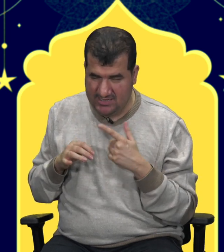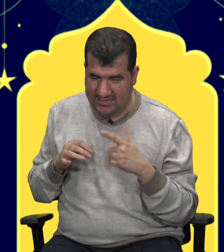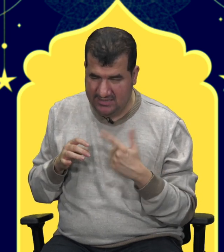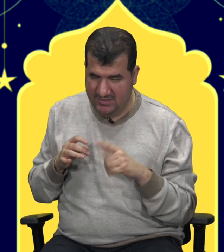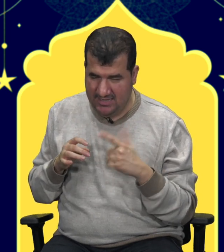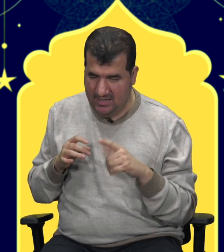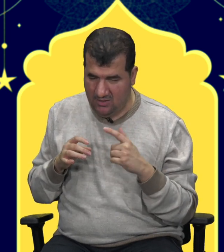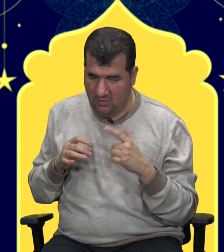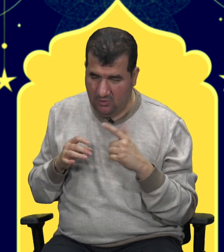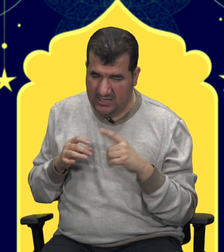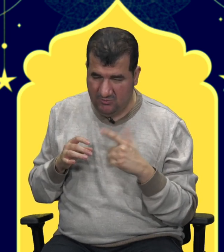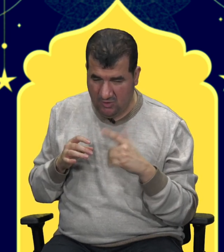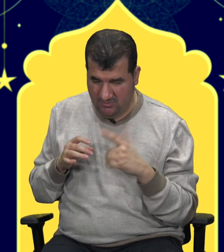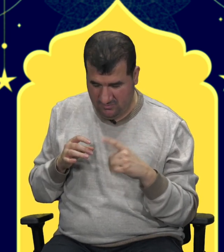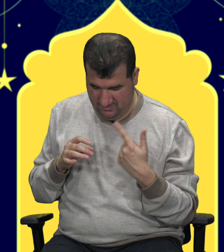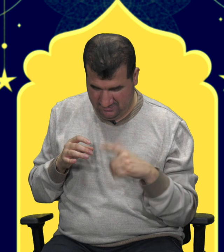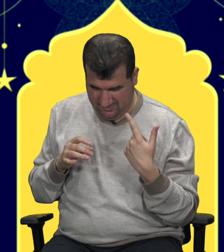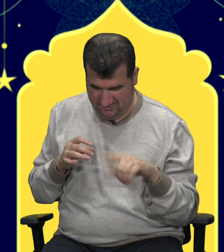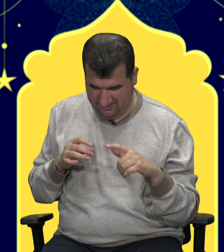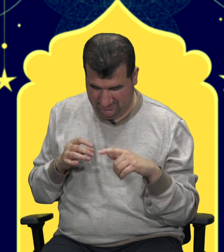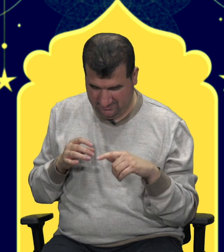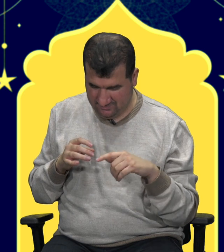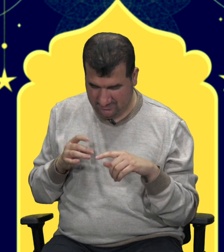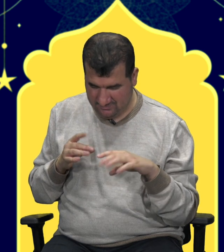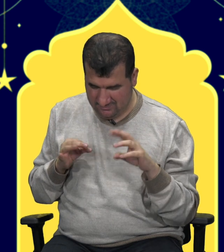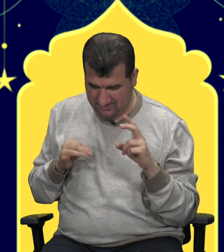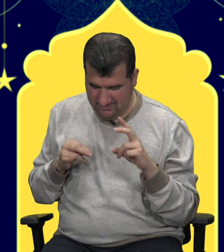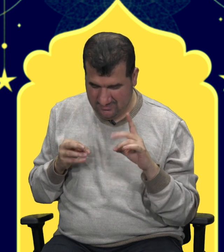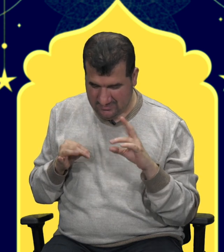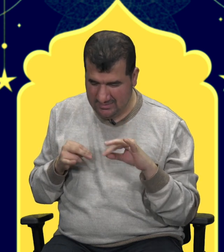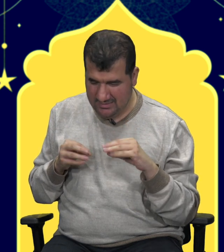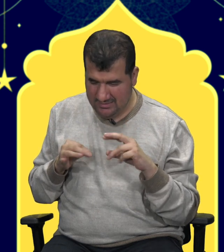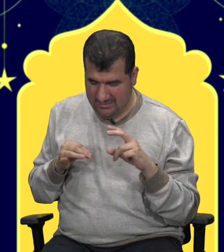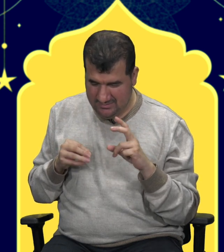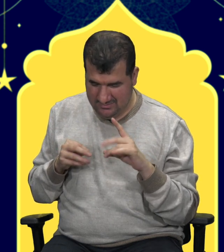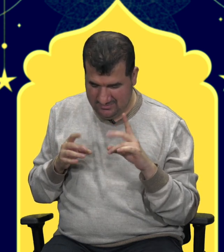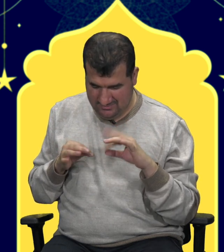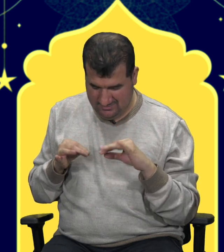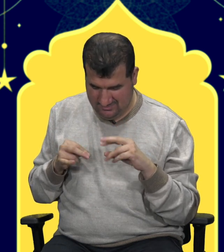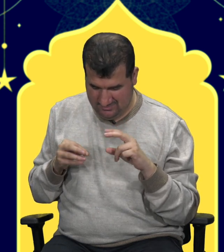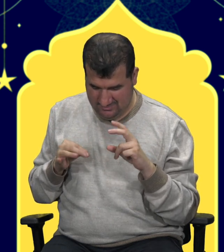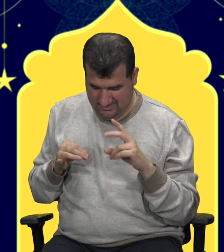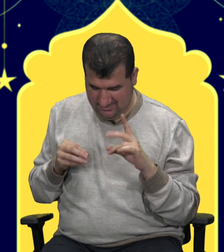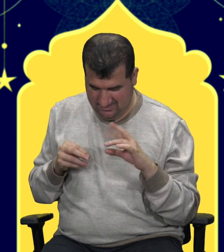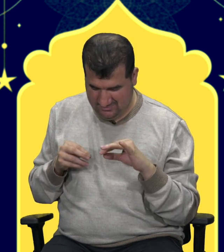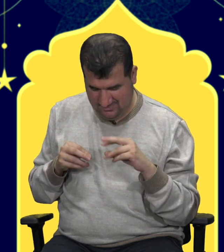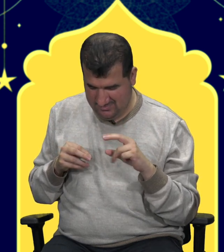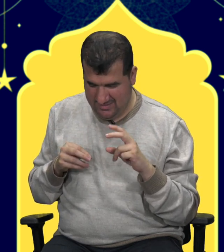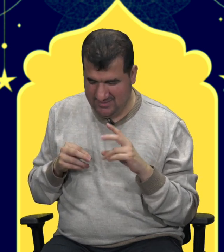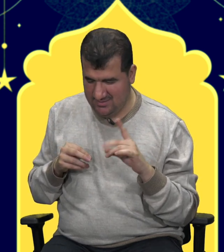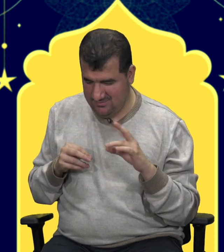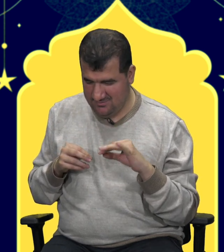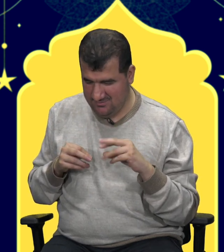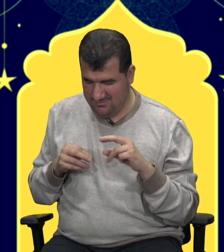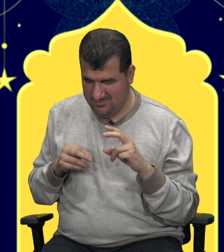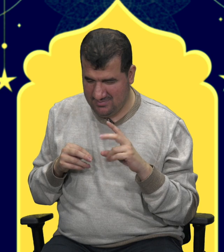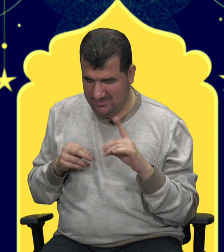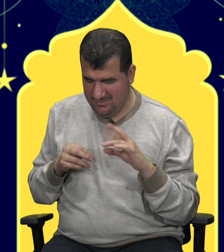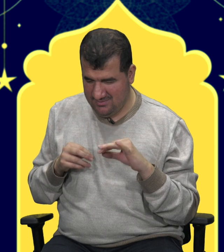ikliminde olalım diyorum. Evet. Yani 10. sorumuzu da sorduk. Evet. Böylece sonuncu sorumuzu da